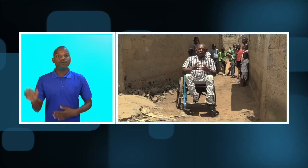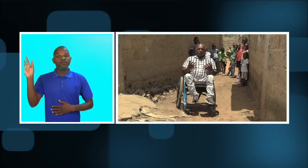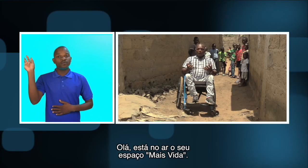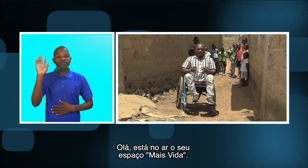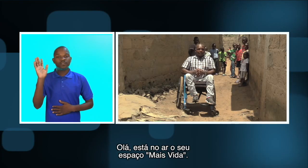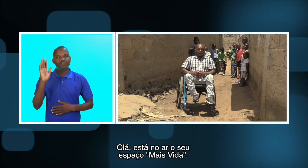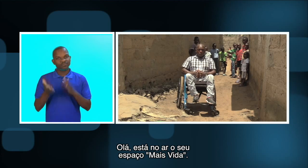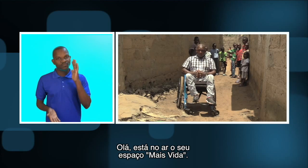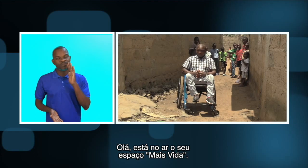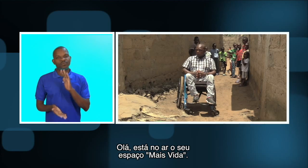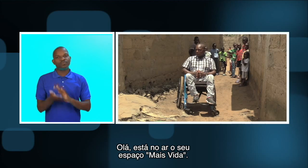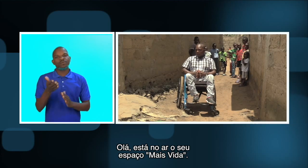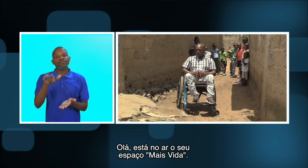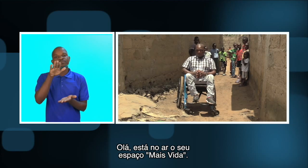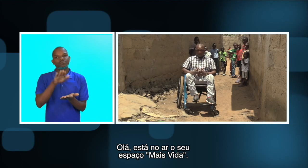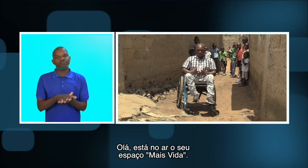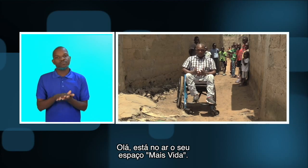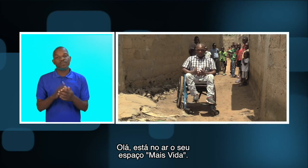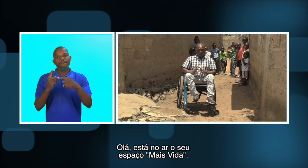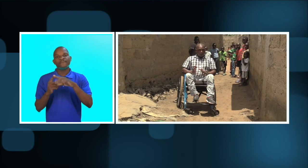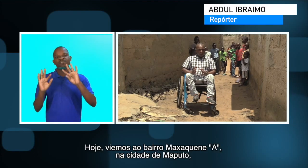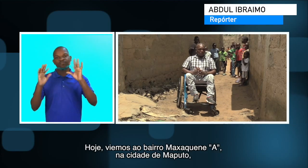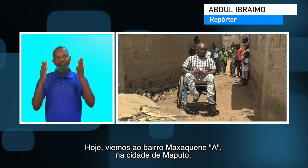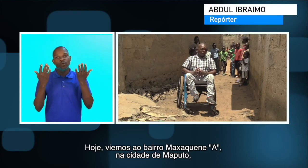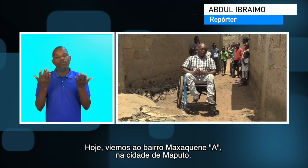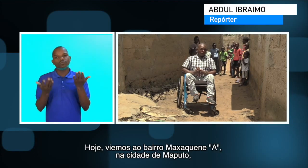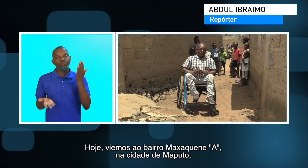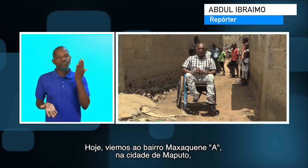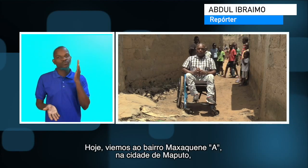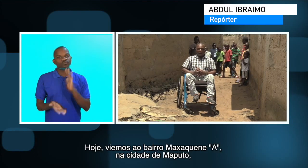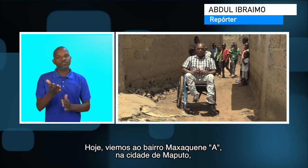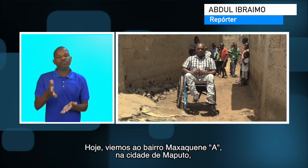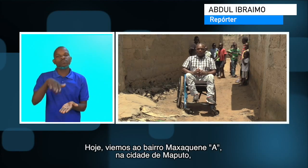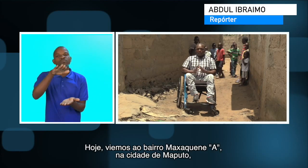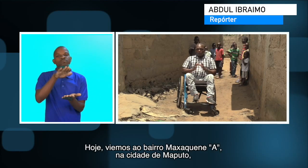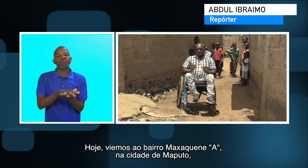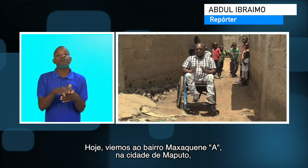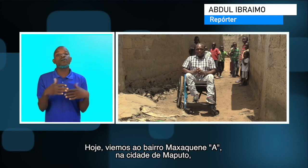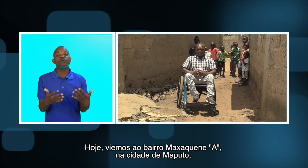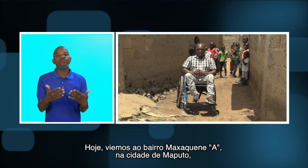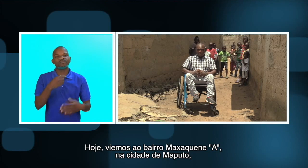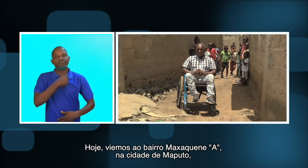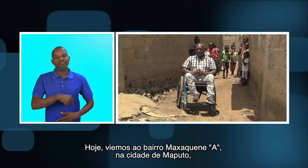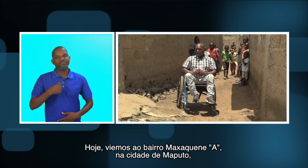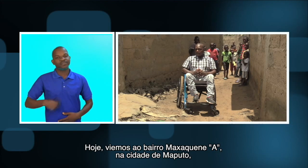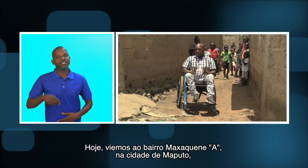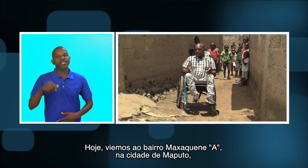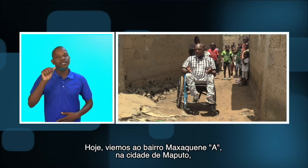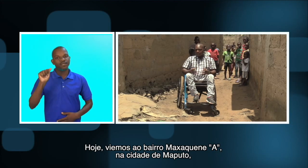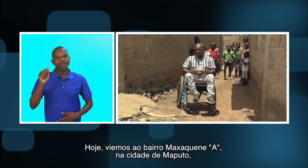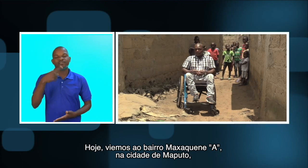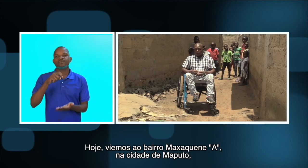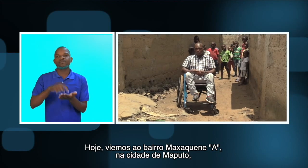olá está no ar o teu espaço Mais Vida hoje viemos ao bairro do Machaqueme na